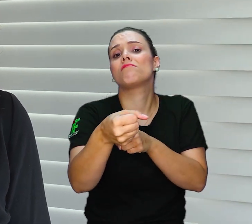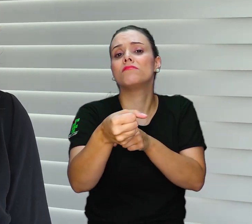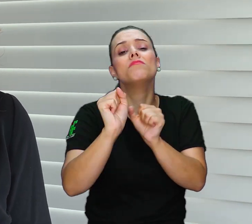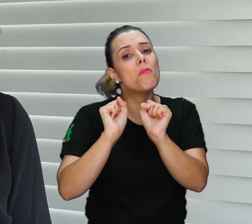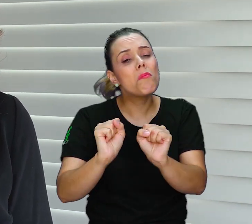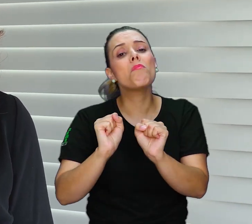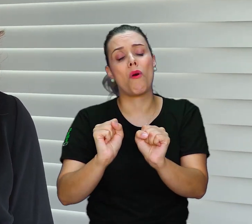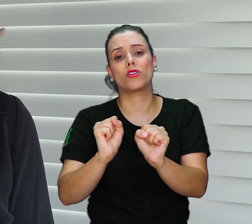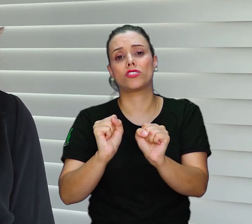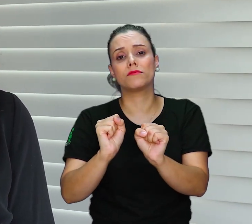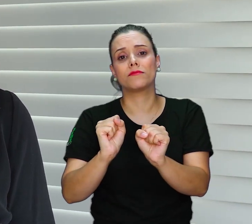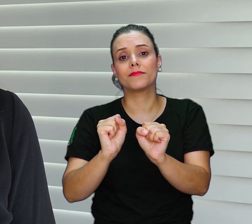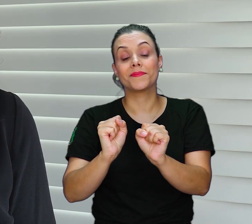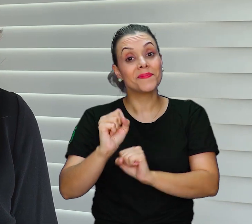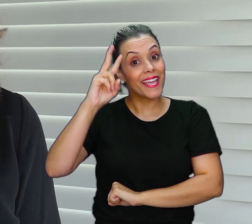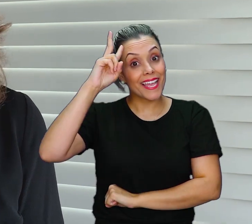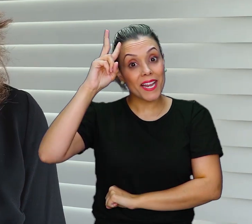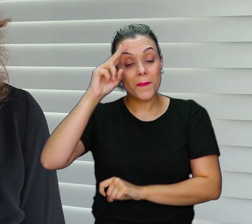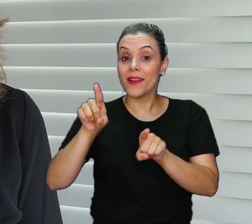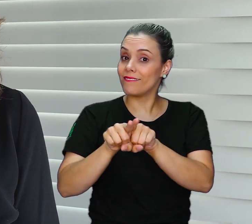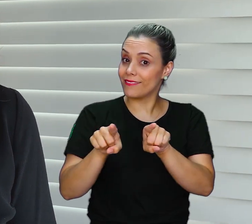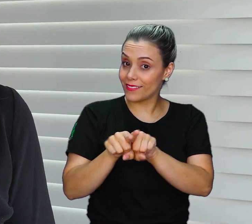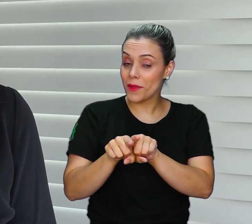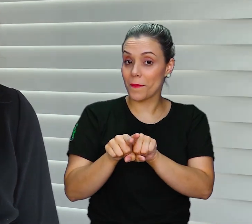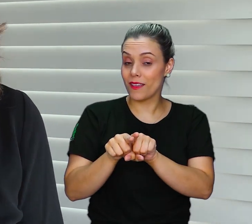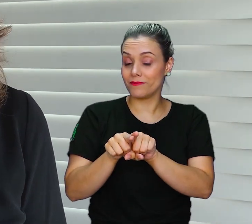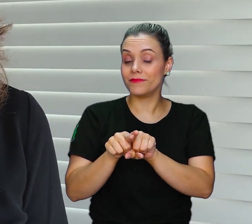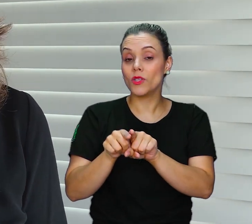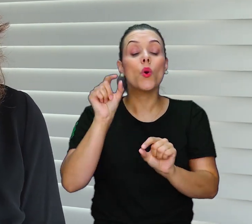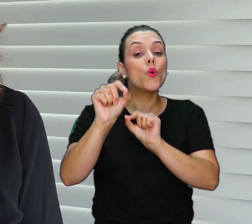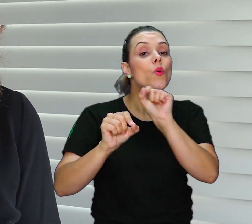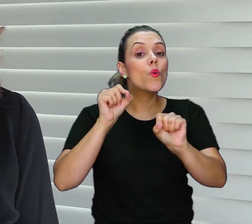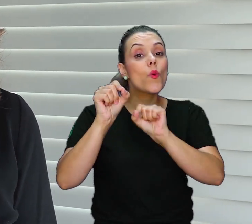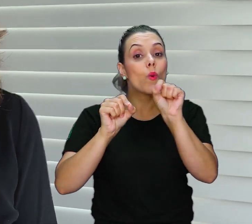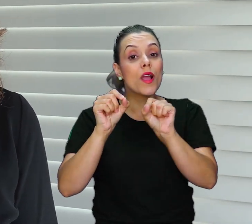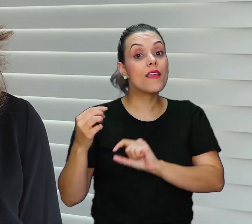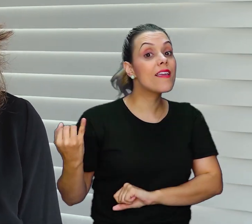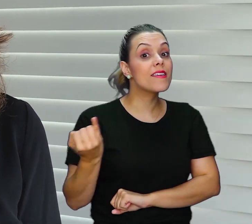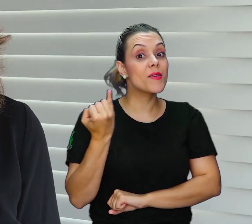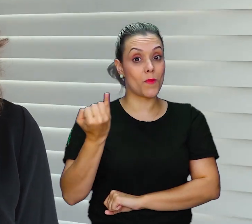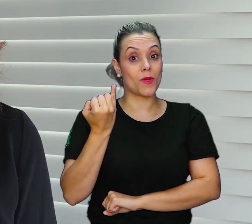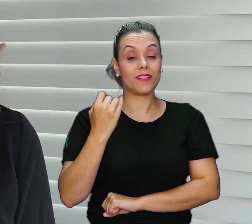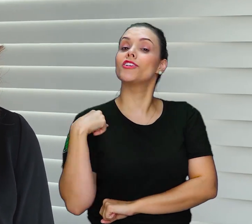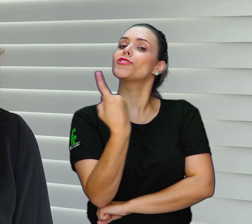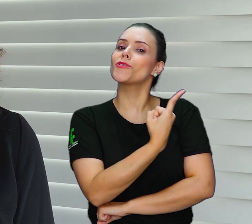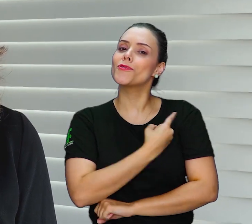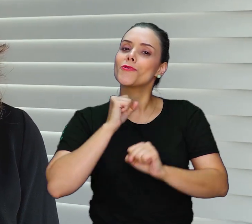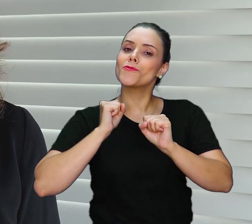enfrentando muitas decisões difíceis. E quero deixar, principalmente, a mensagem de que nós devemos superar